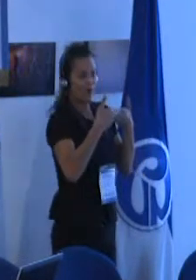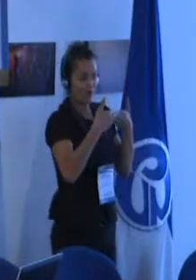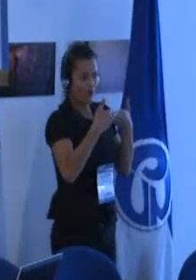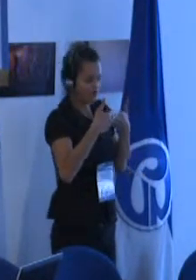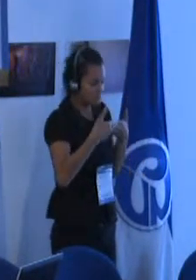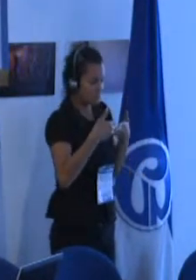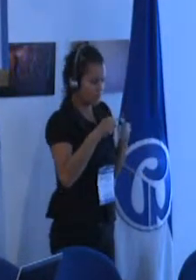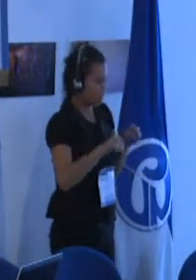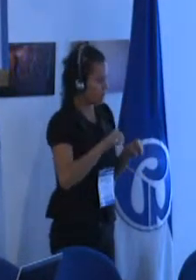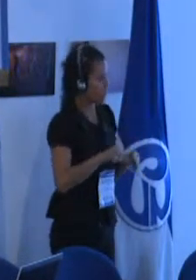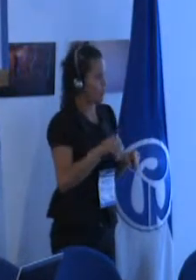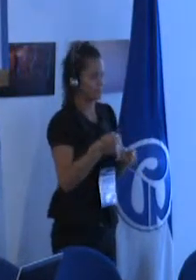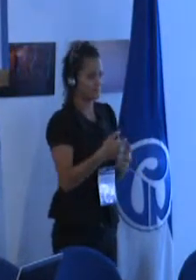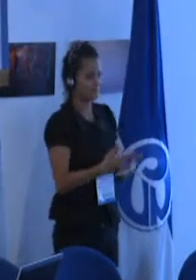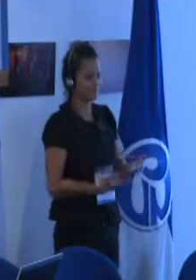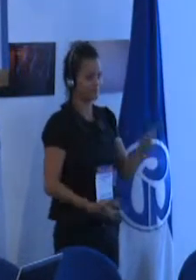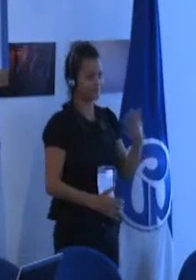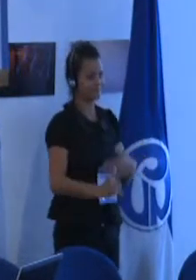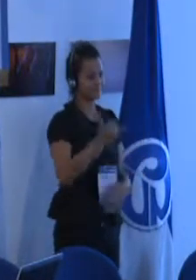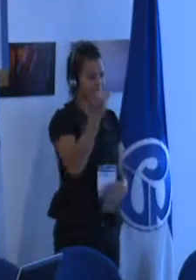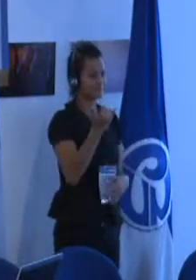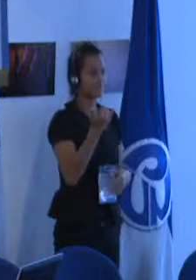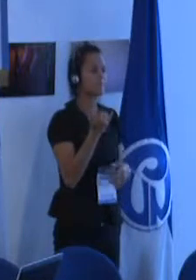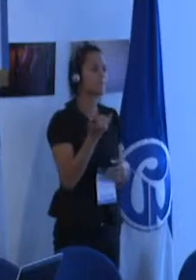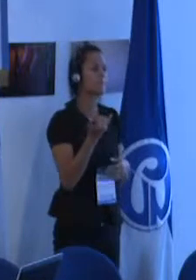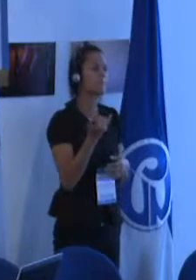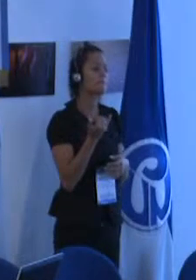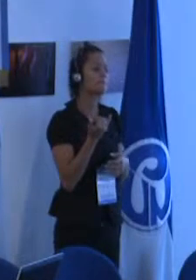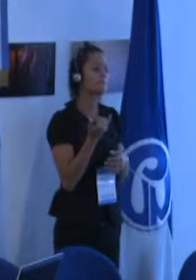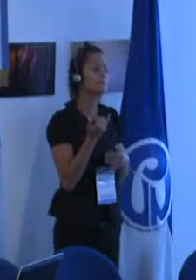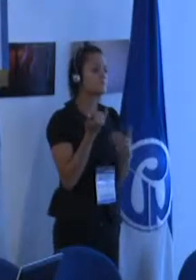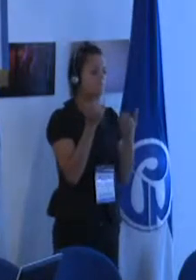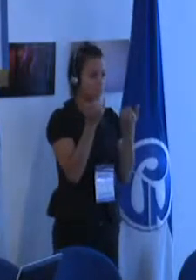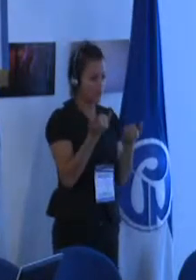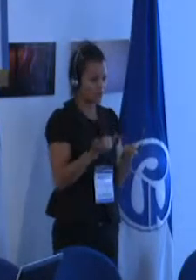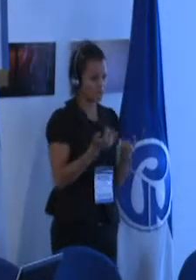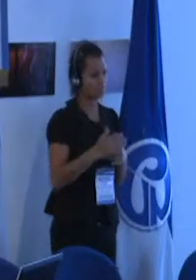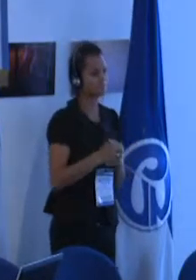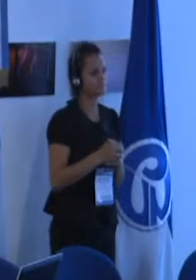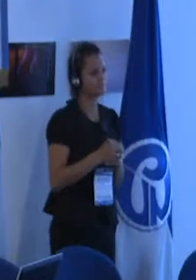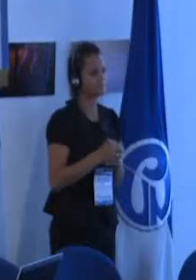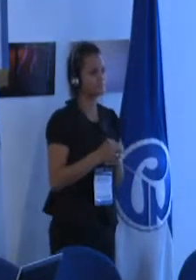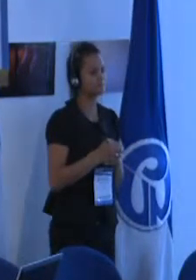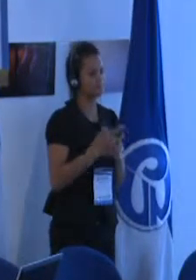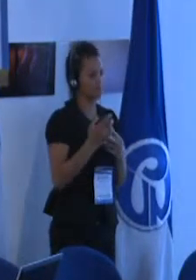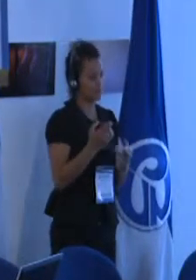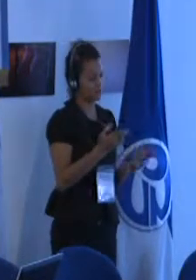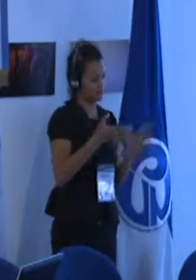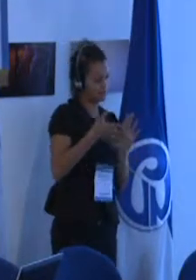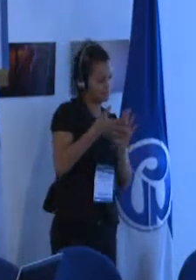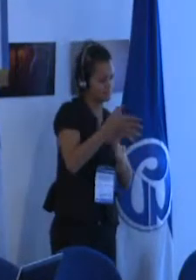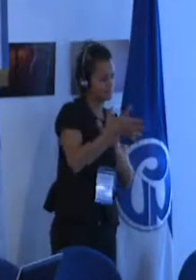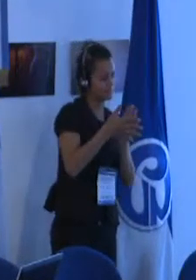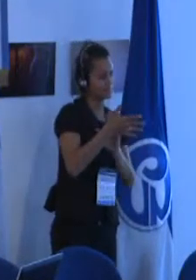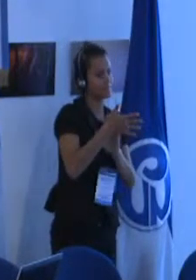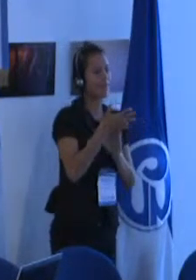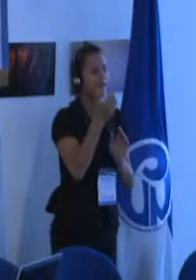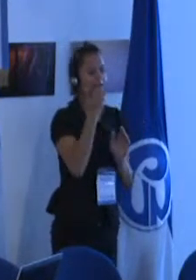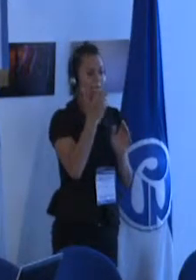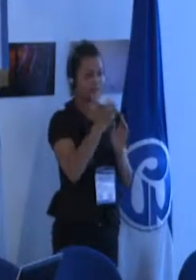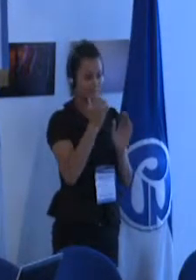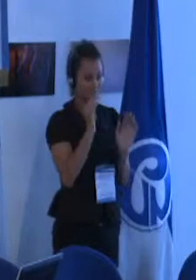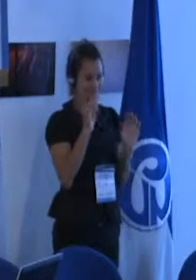de manera recíproca si tomo el ejemplo de la dislexia tenemos niños en